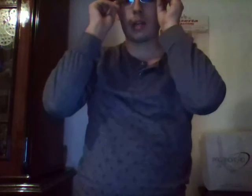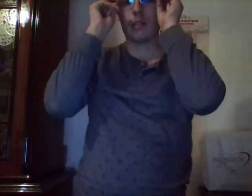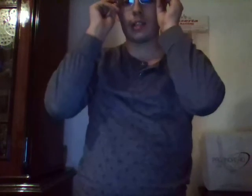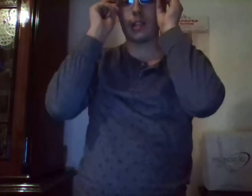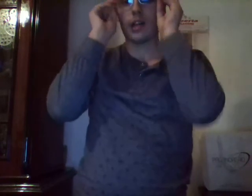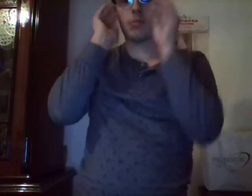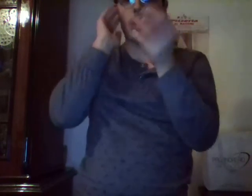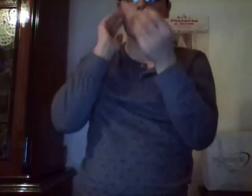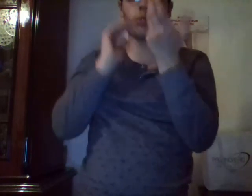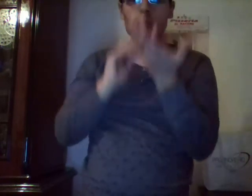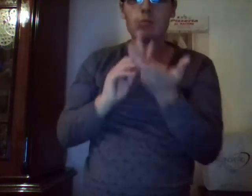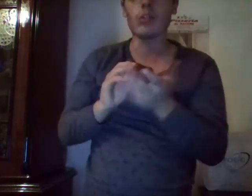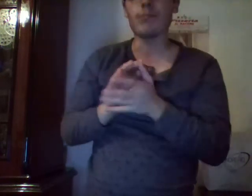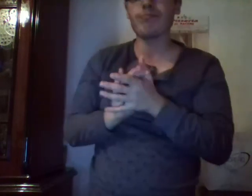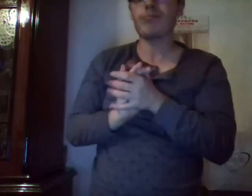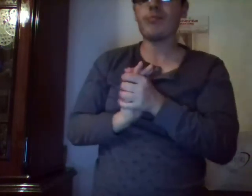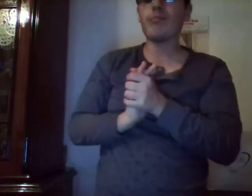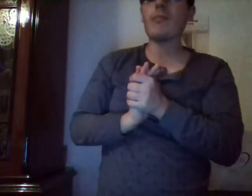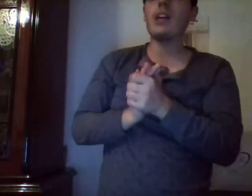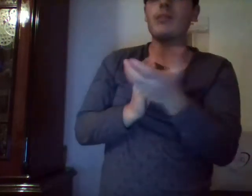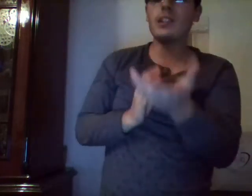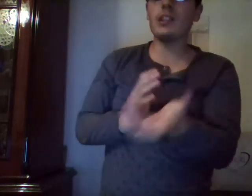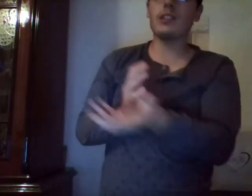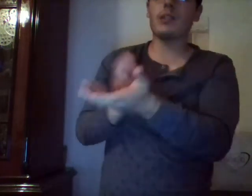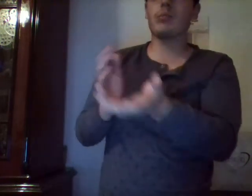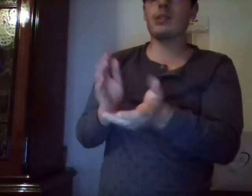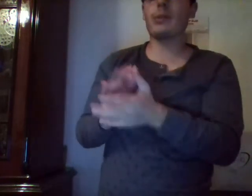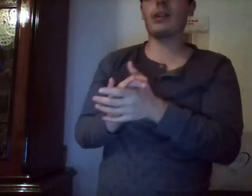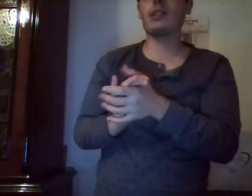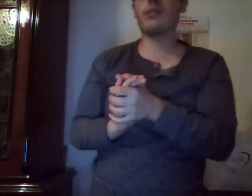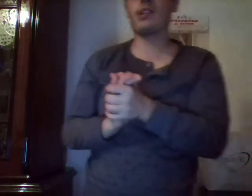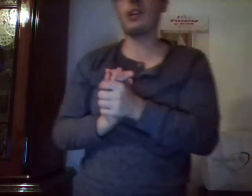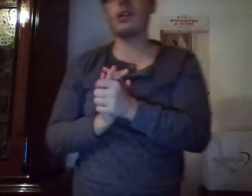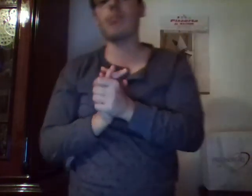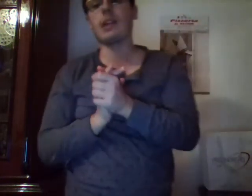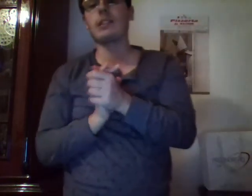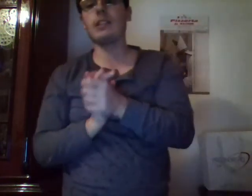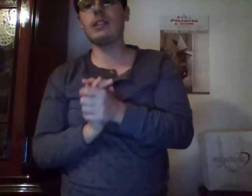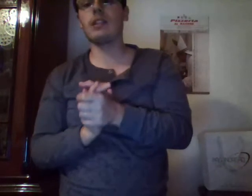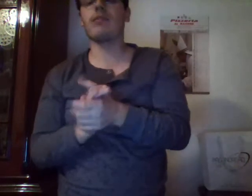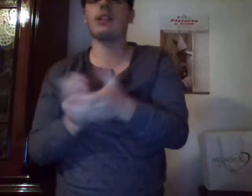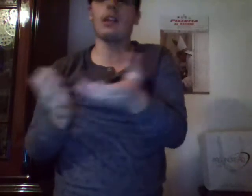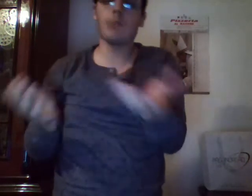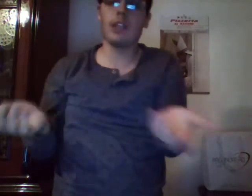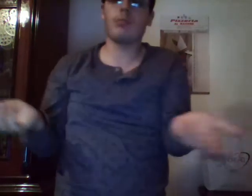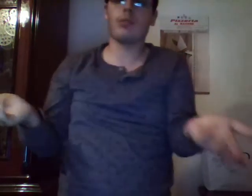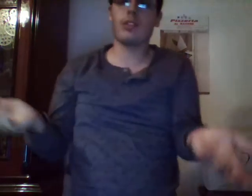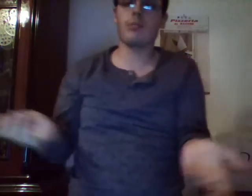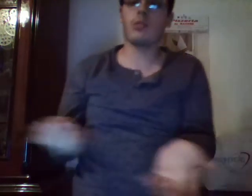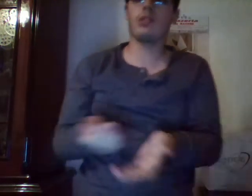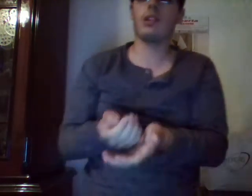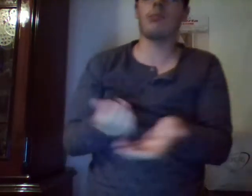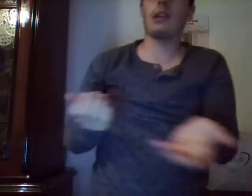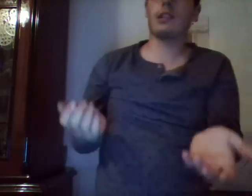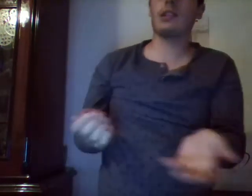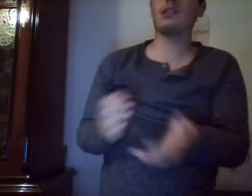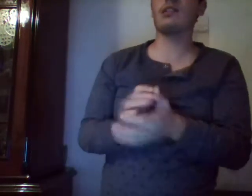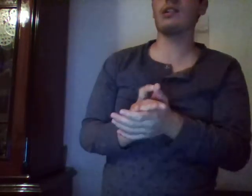veniamo al dunque è finita pochi istanti fa la partita finalmente potremmo dire la partita dell